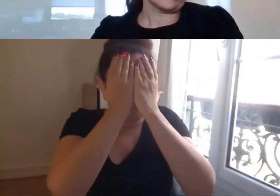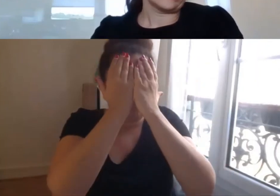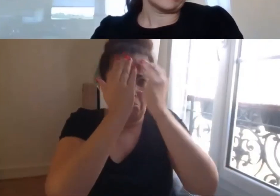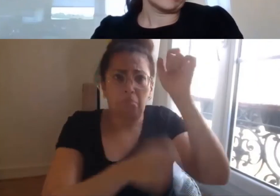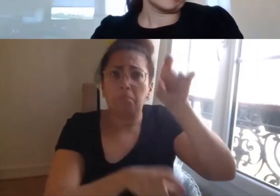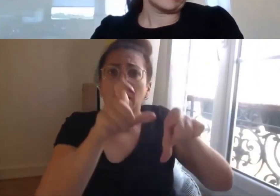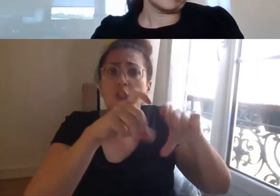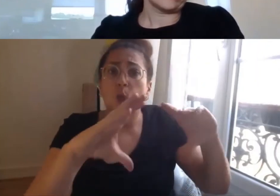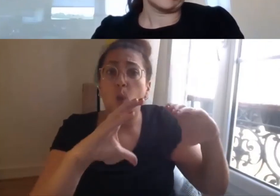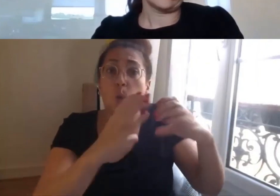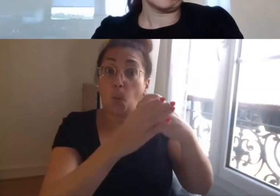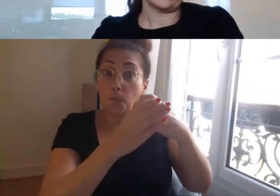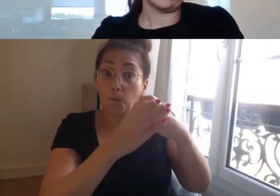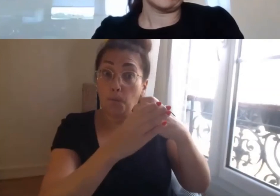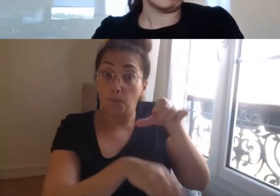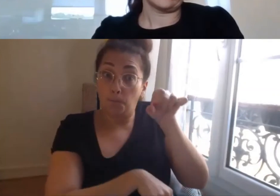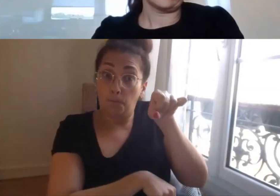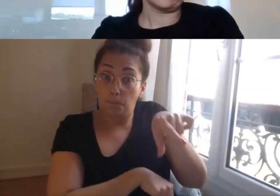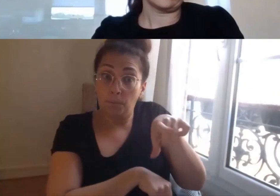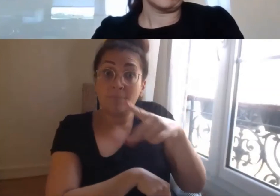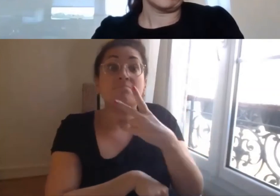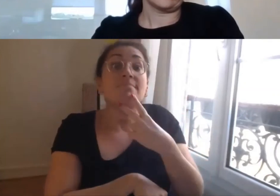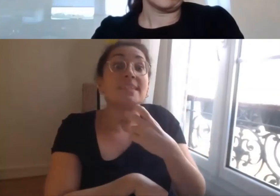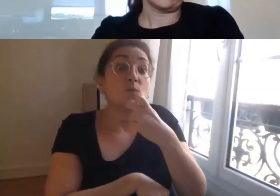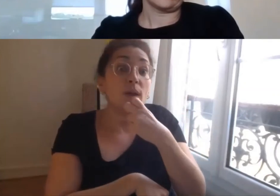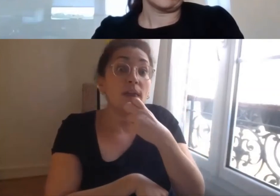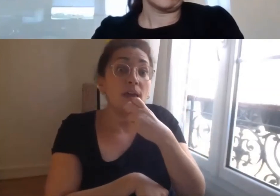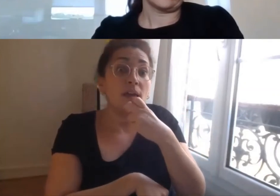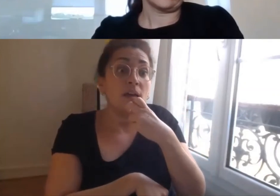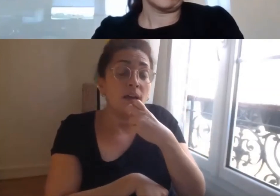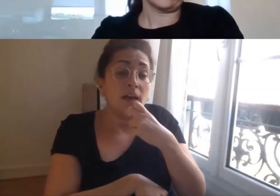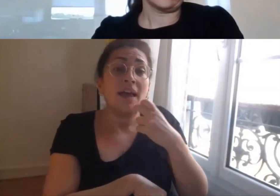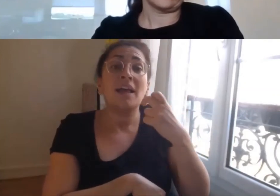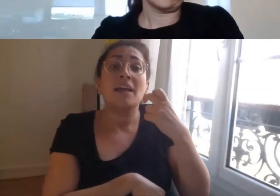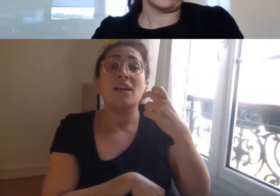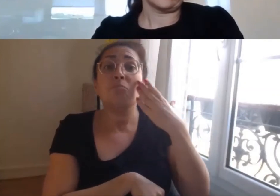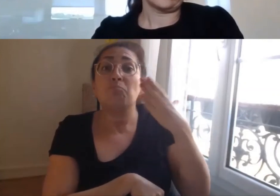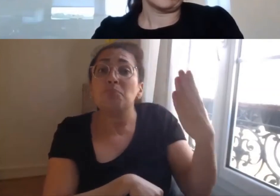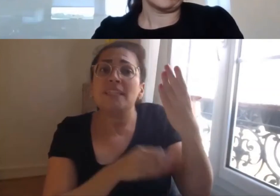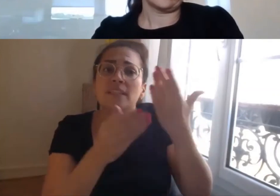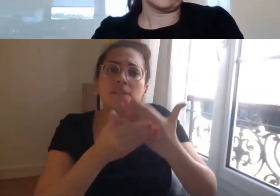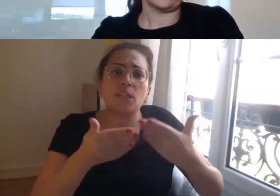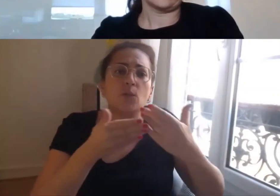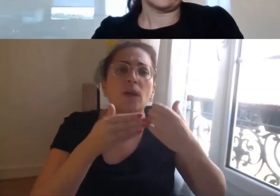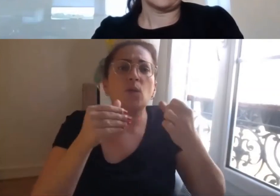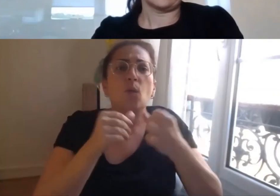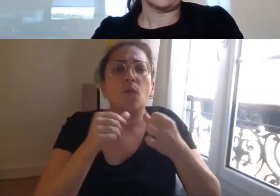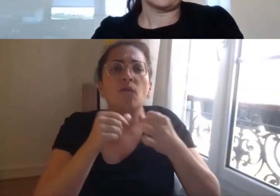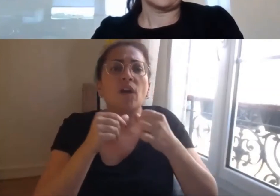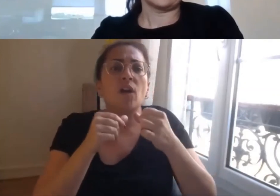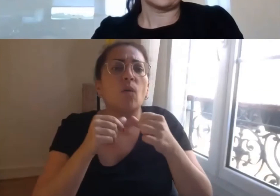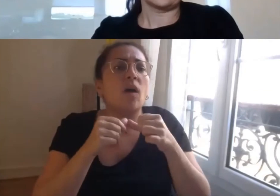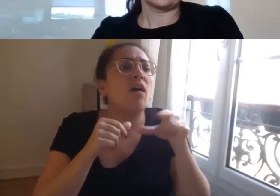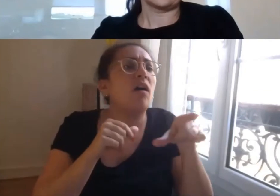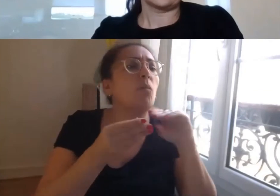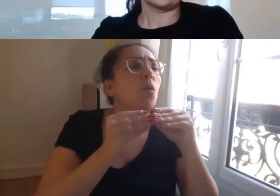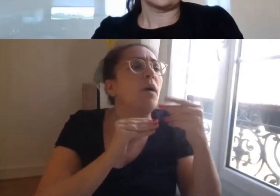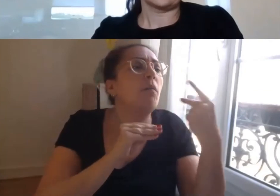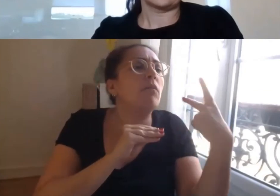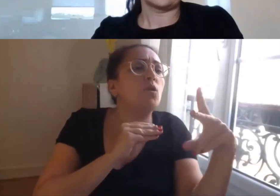un groupe mais qui ne s'occupent pas les uns des autres qui sont toutes et tous